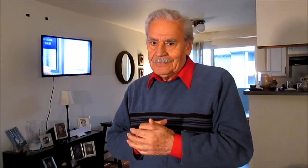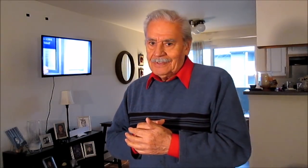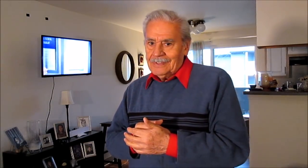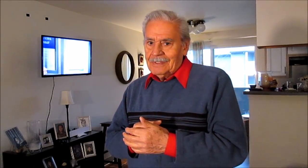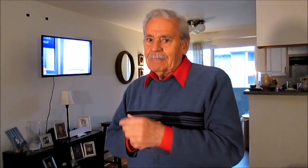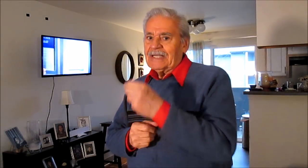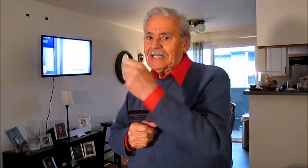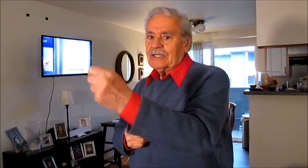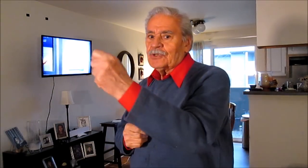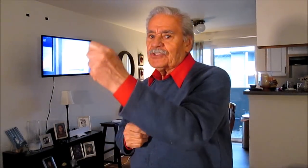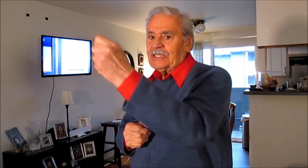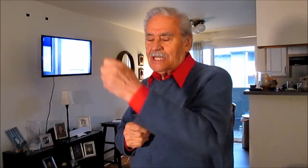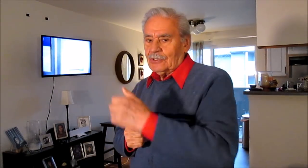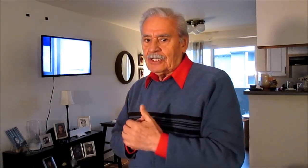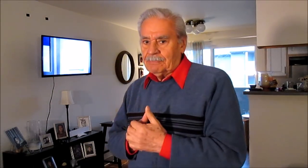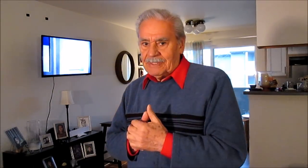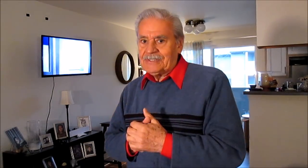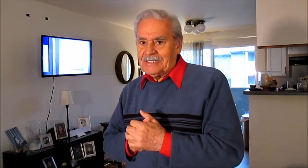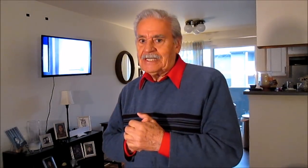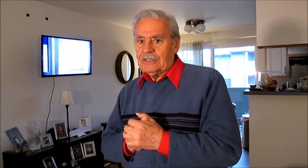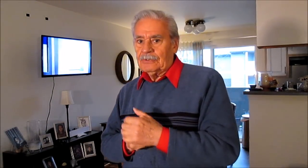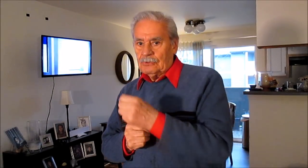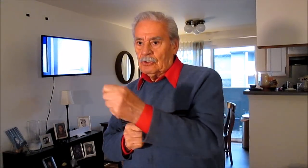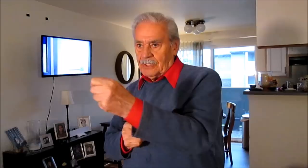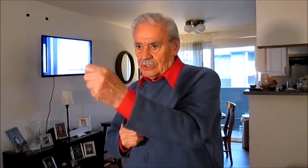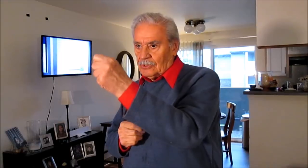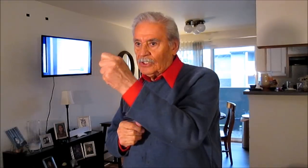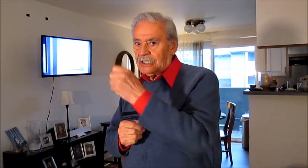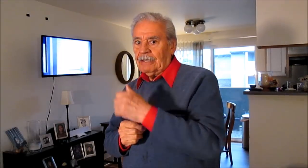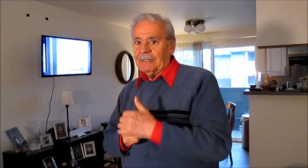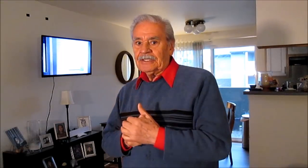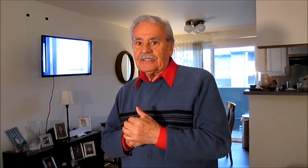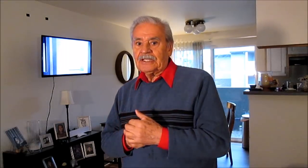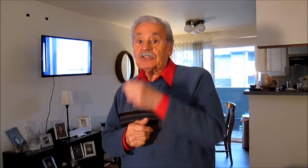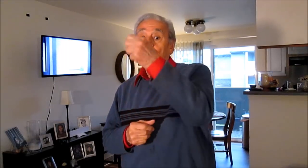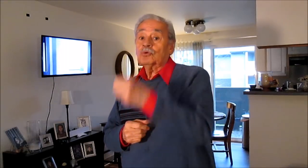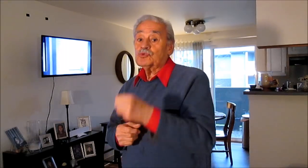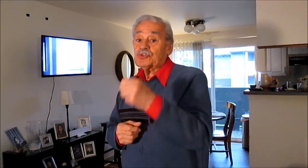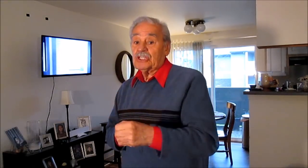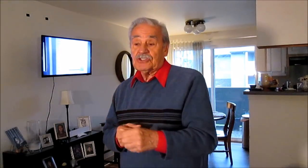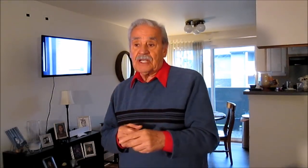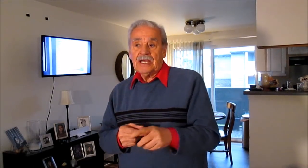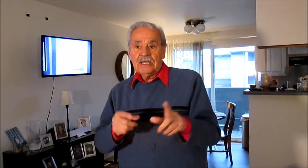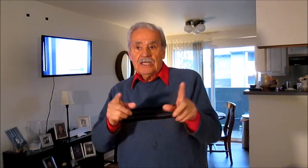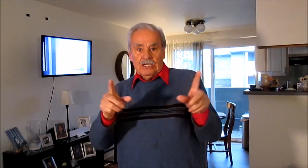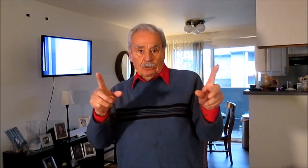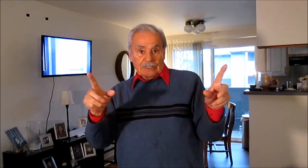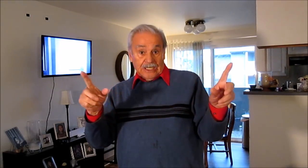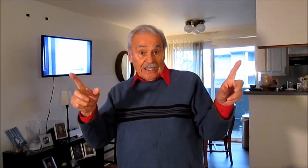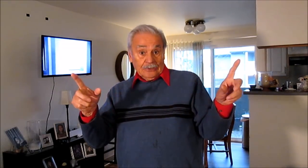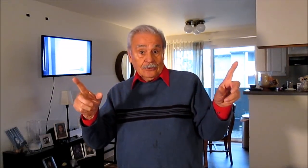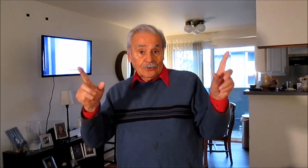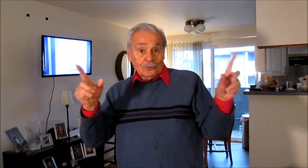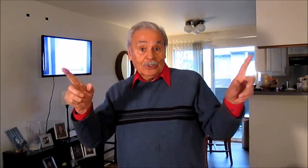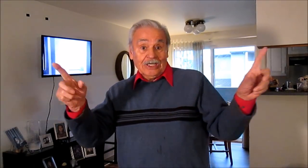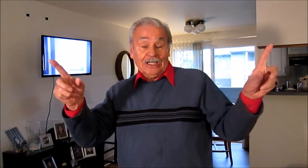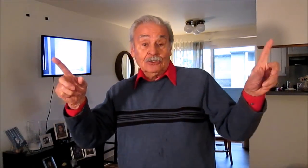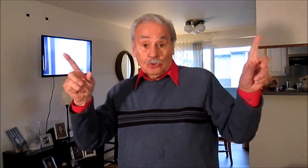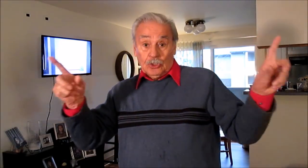inapelables, verdaderos sentadores de prestigio de un gobierno que realmente está haciendo justicia y comunicando, comunicando con